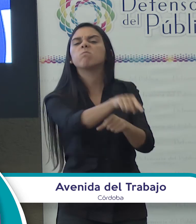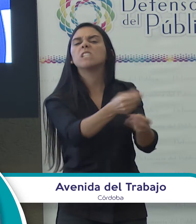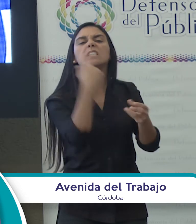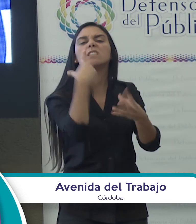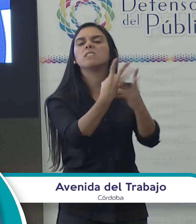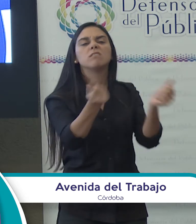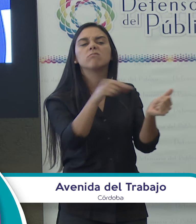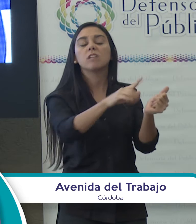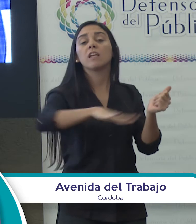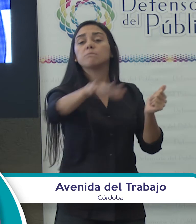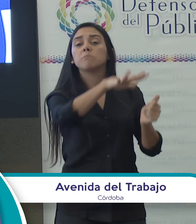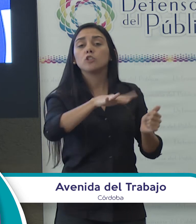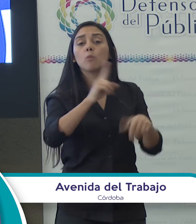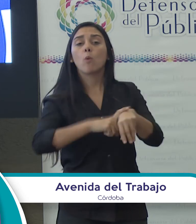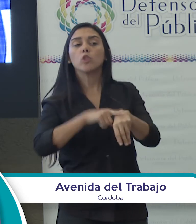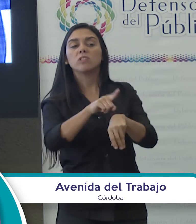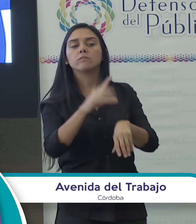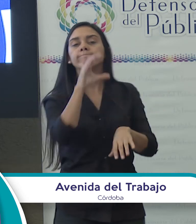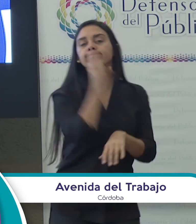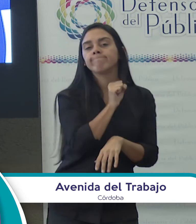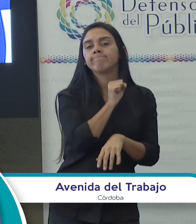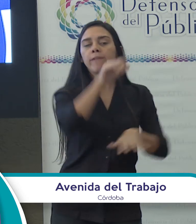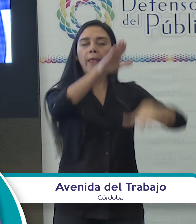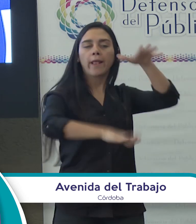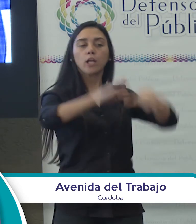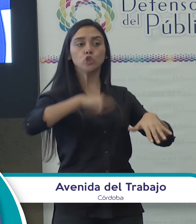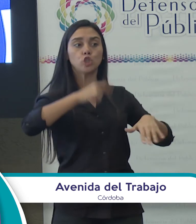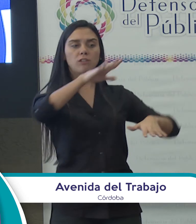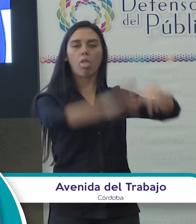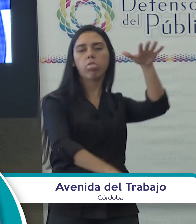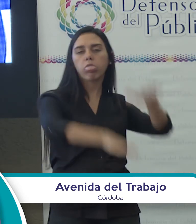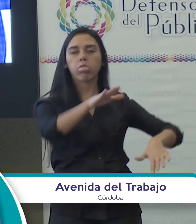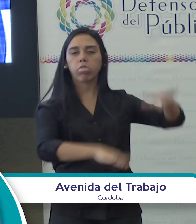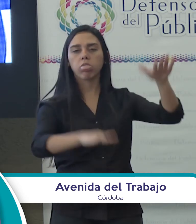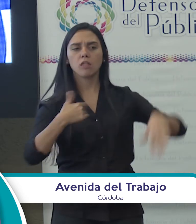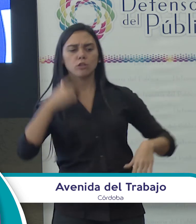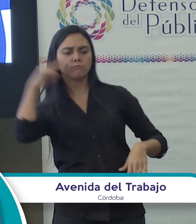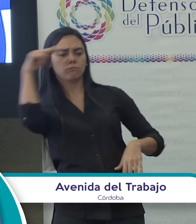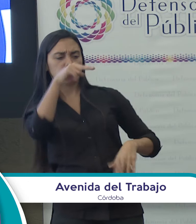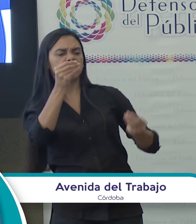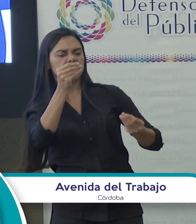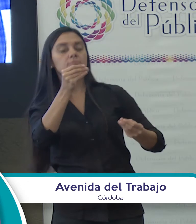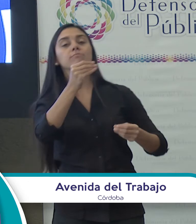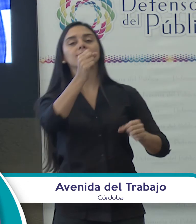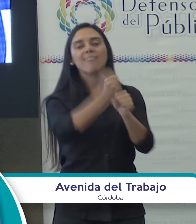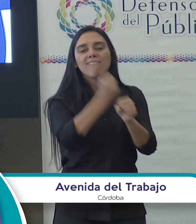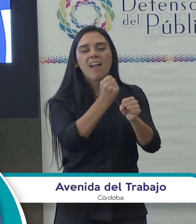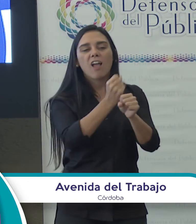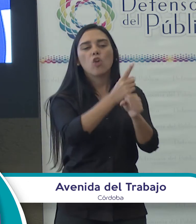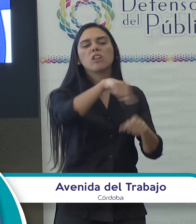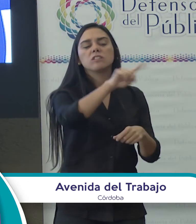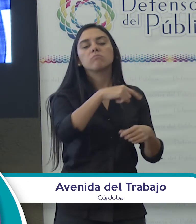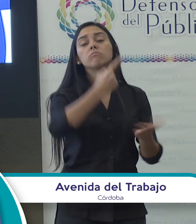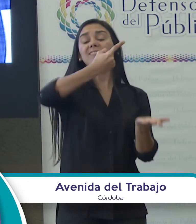cumplen con la tarea de reservar la inestabilidad social y la intransigencia a los trabajadores cuando reclaman ante algunas